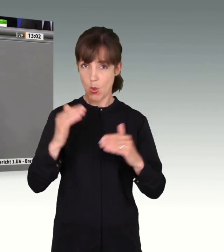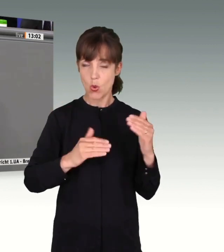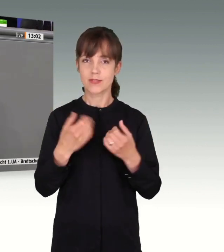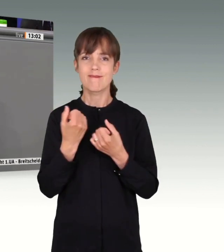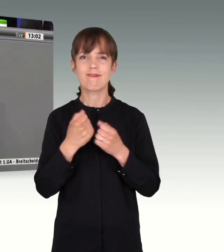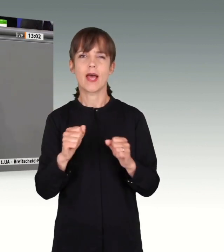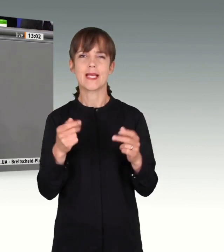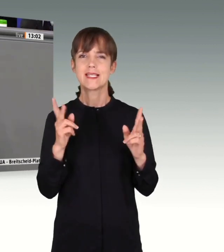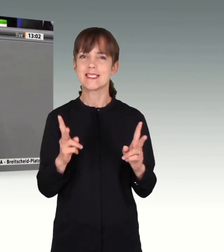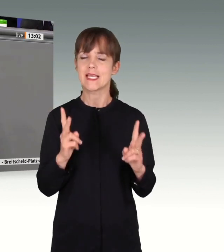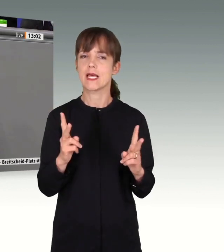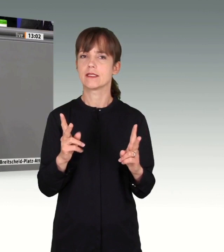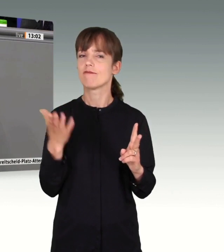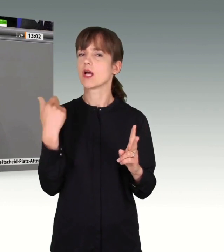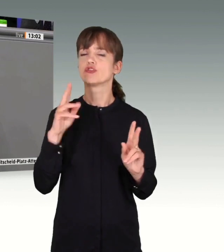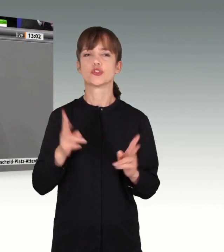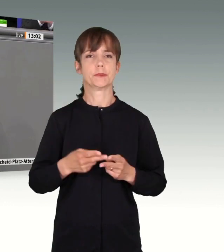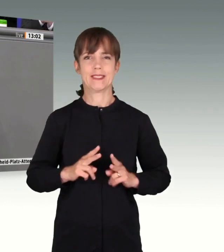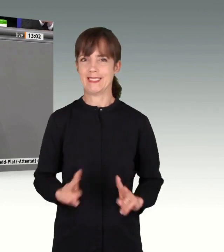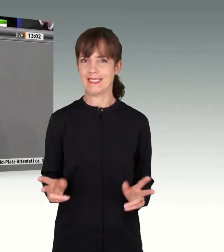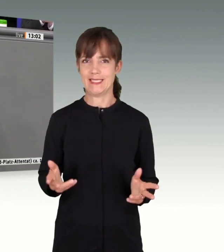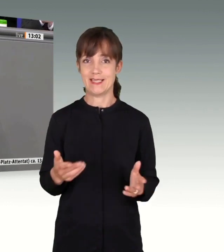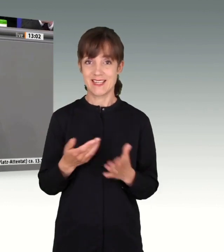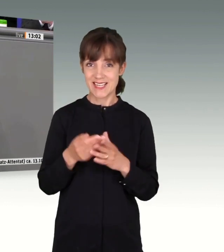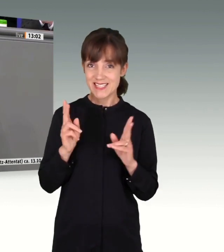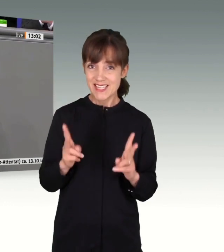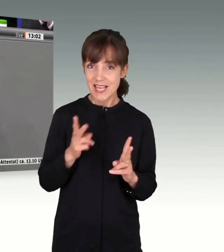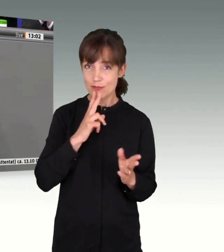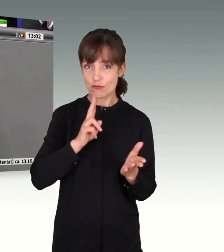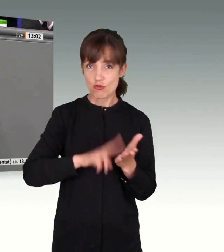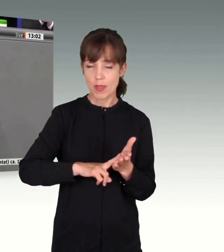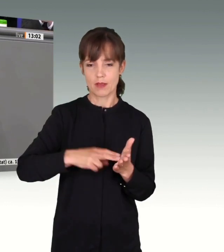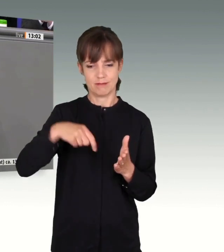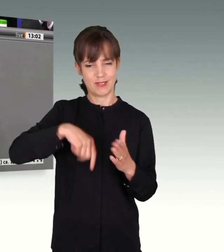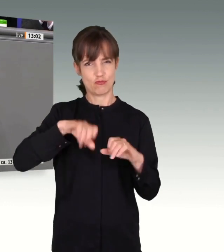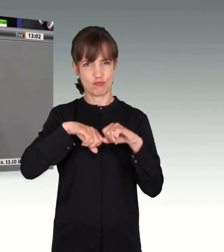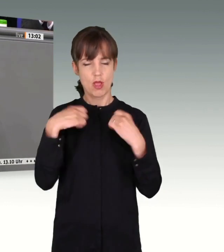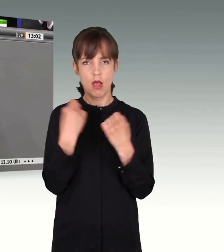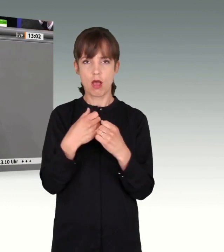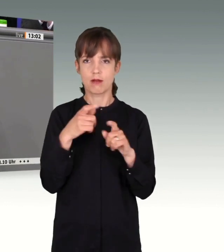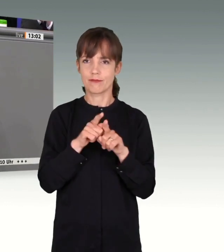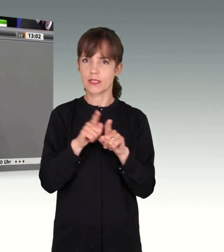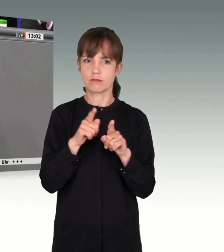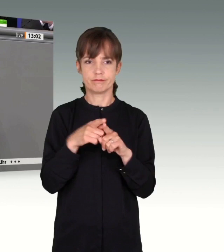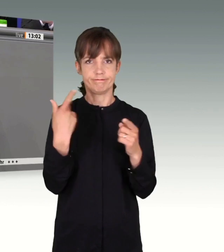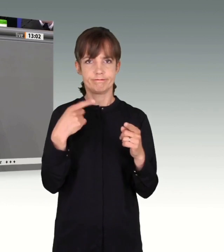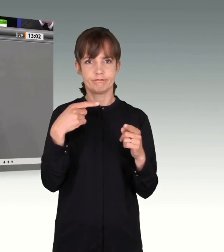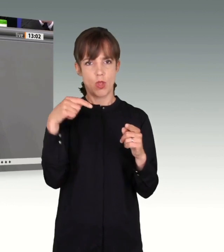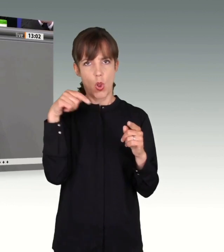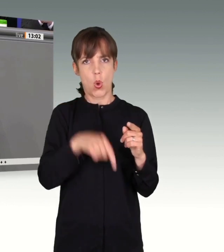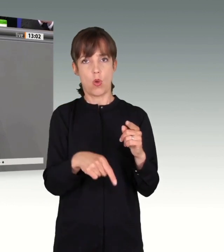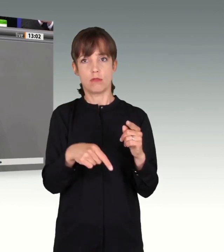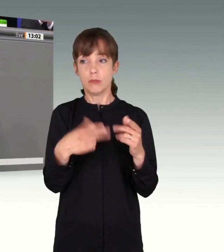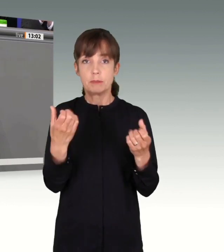und Sicherheit stimmte nicht. Das Sicherheitsversprechen unseres Staates war löchrig. So konnte dieser Anschlag geschehen.